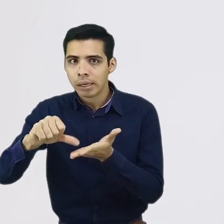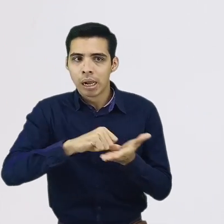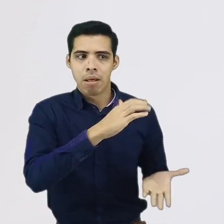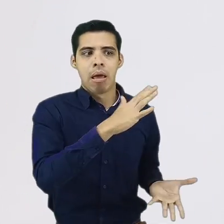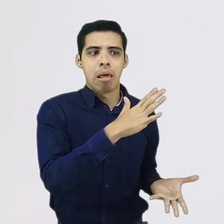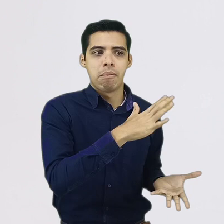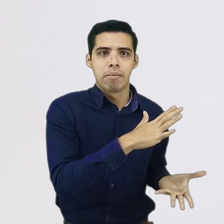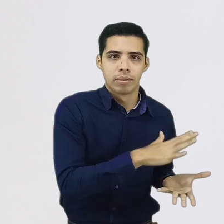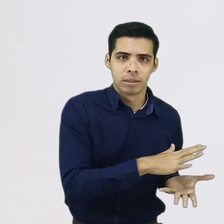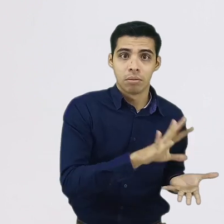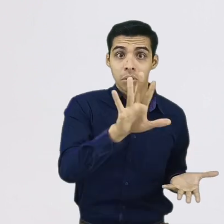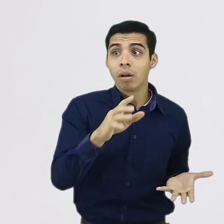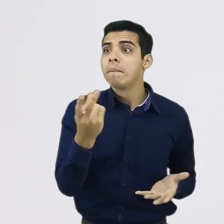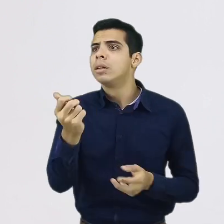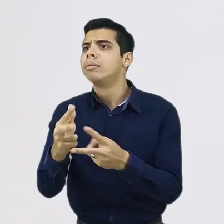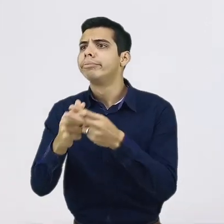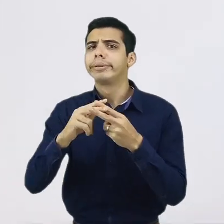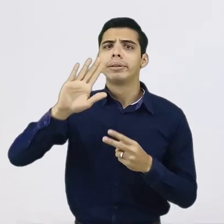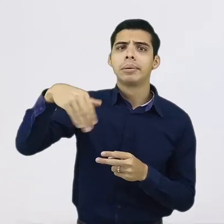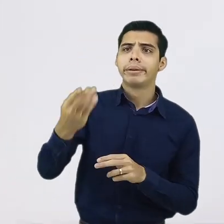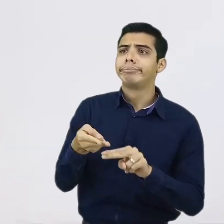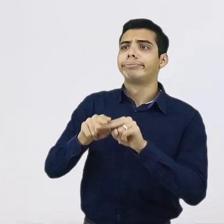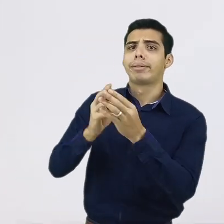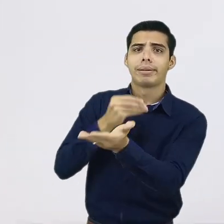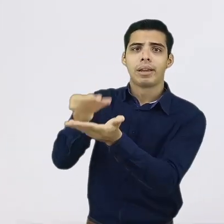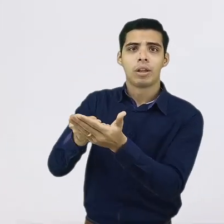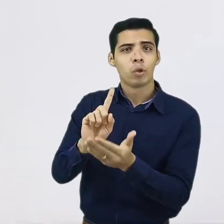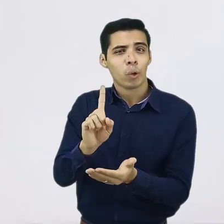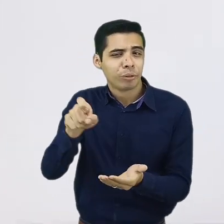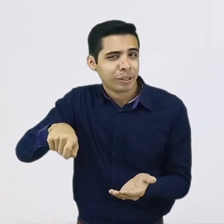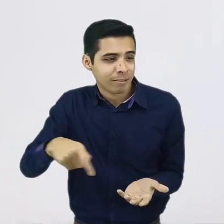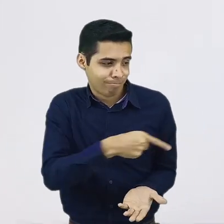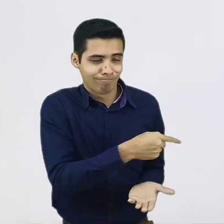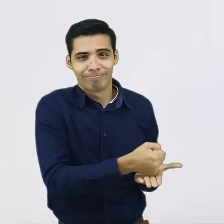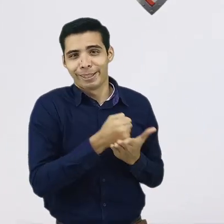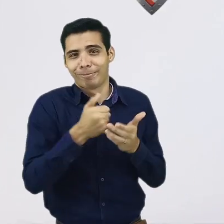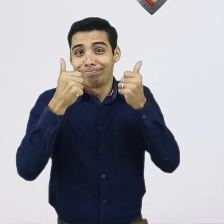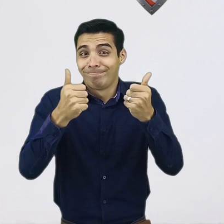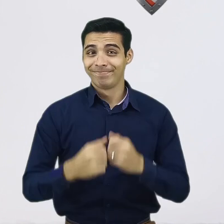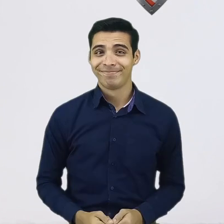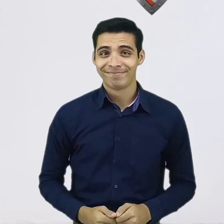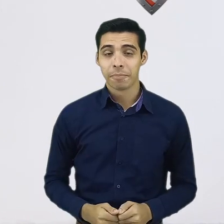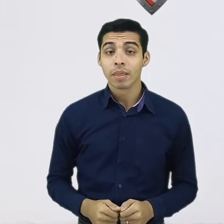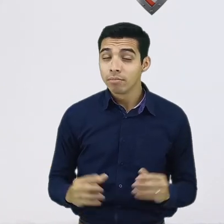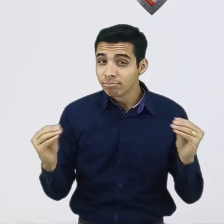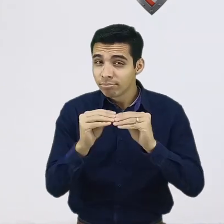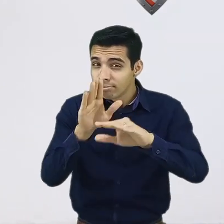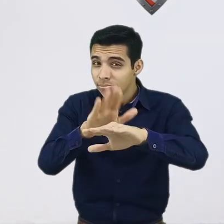vas a requerir de deuda cuando algo de esto ocurra. Algo muy importante para complementar el fondo de emergencia son las pólizas de seguros. Abonas a él